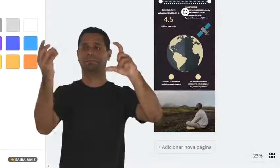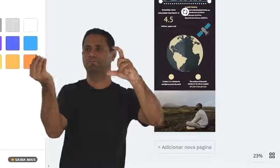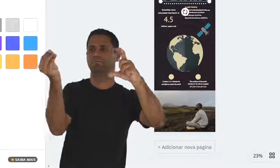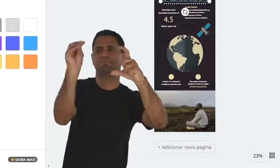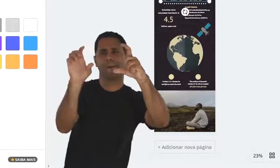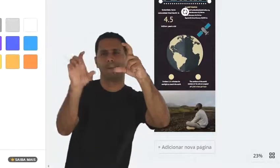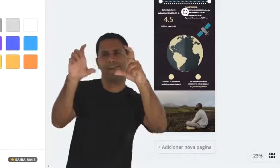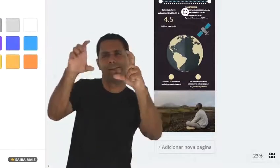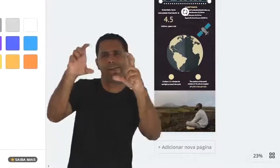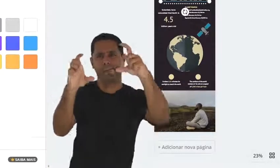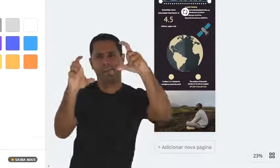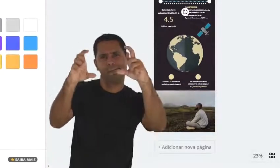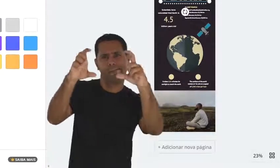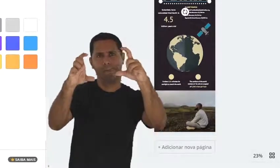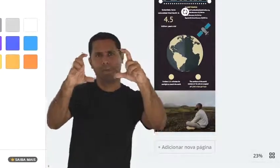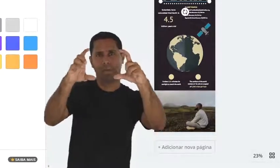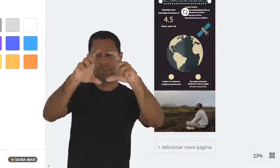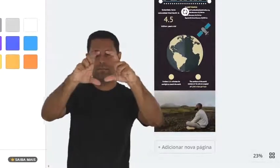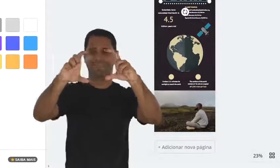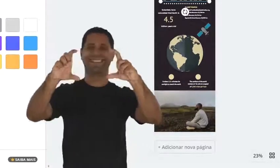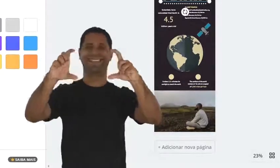E posicionar do jeito que eu quero.